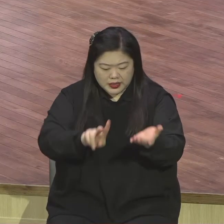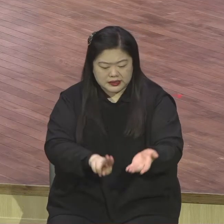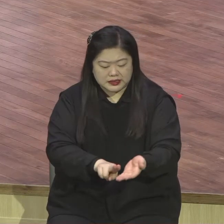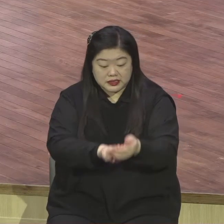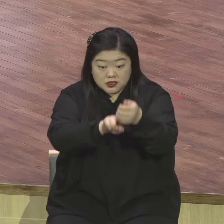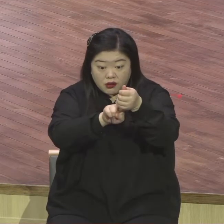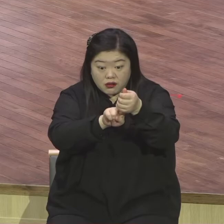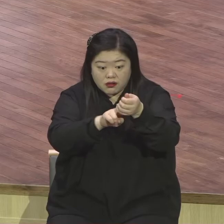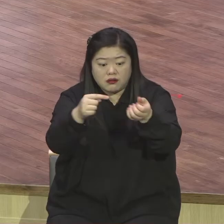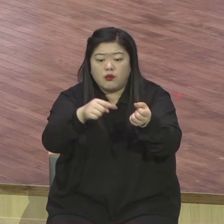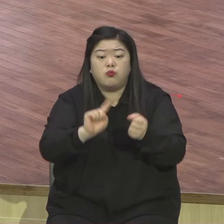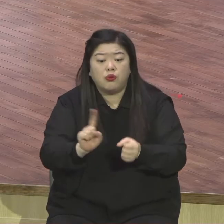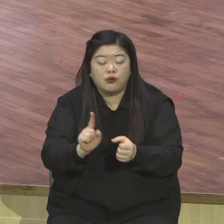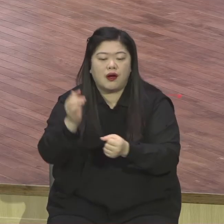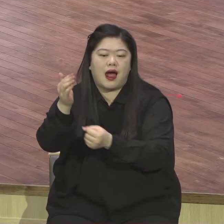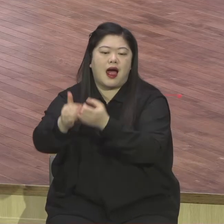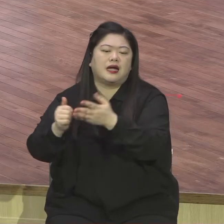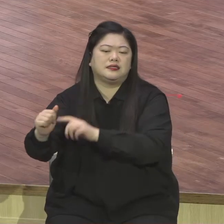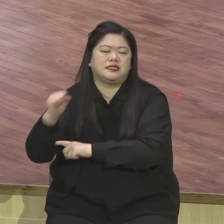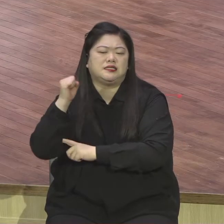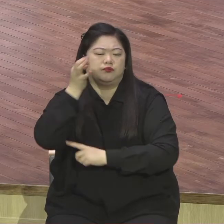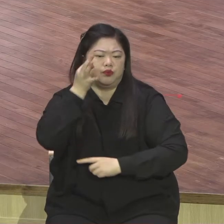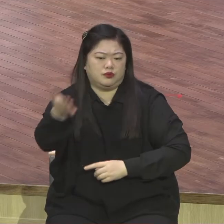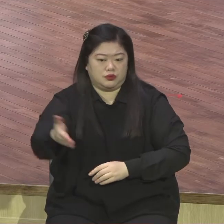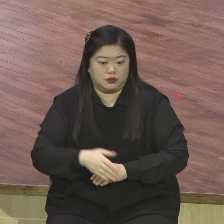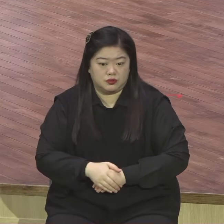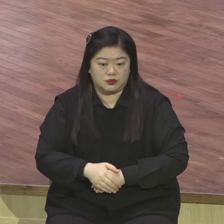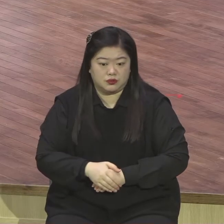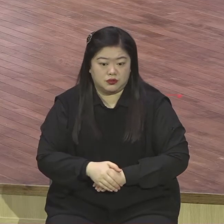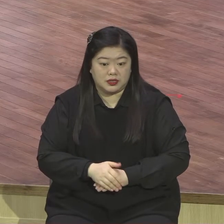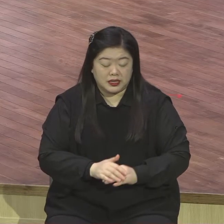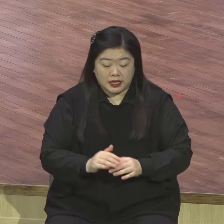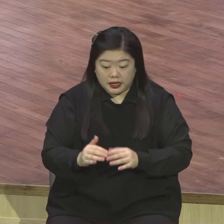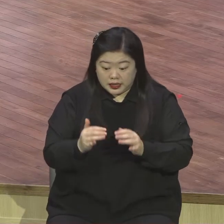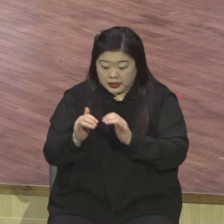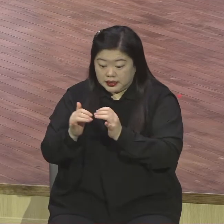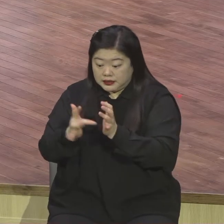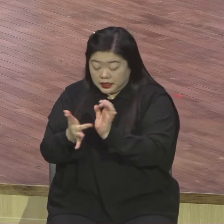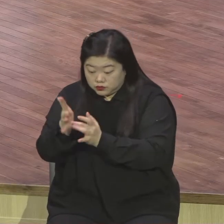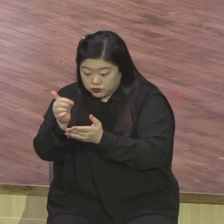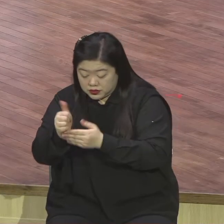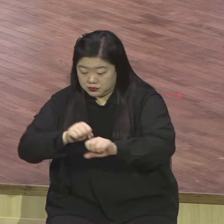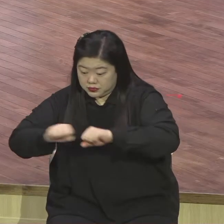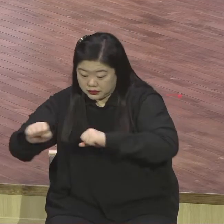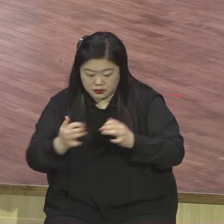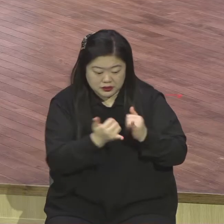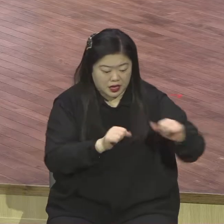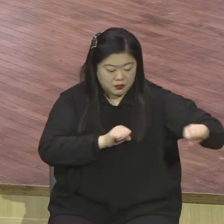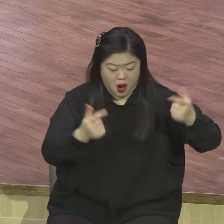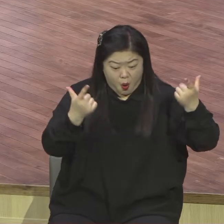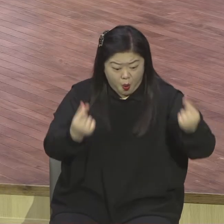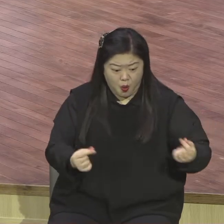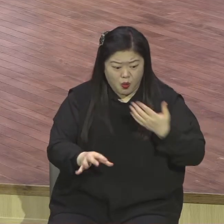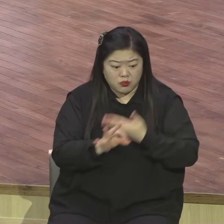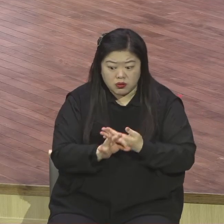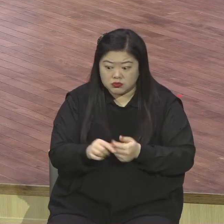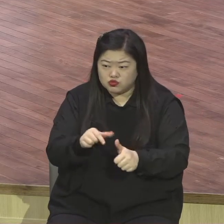그래야 믿을 거 아니에요. 그래야 구세주로 그리스도로 믿을 거 아닙니까. 그래서 영적 교훈을 주시기